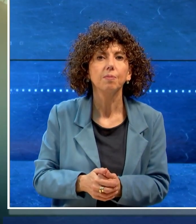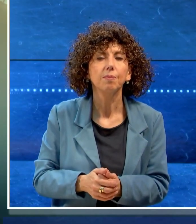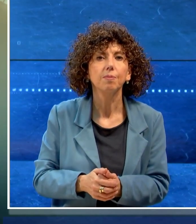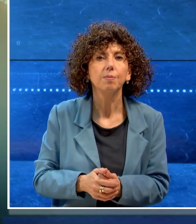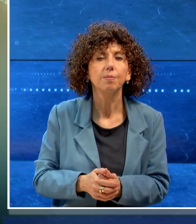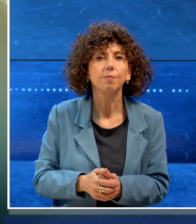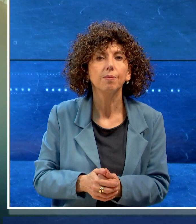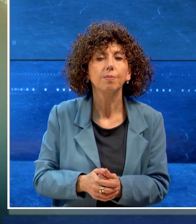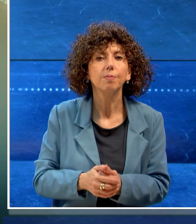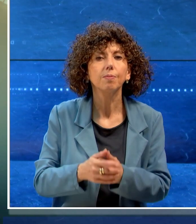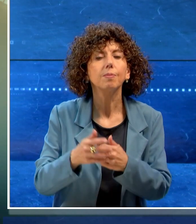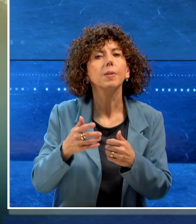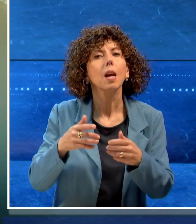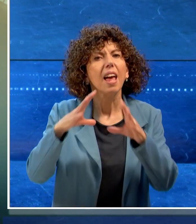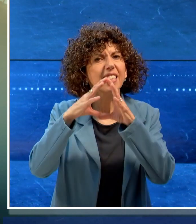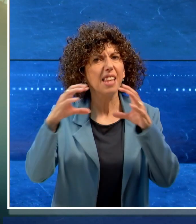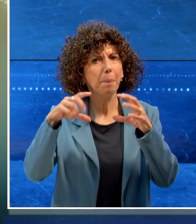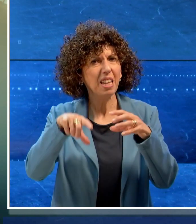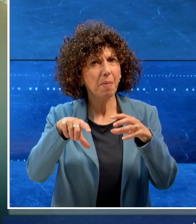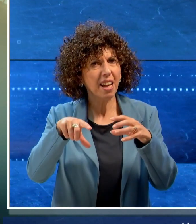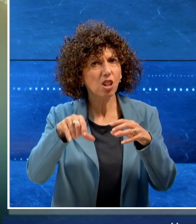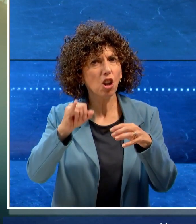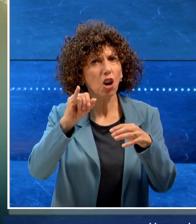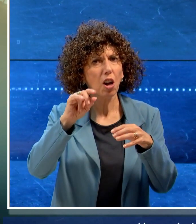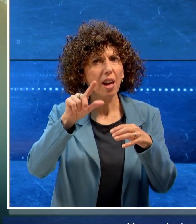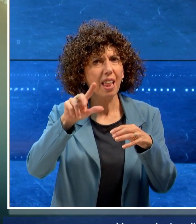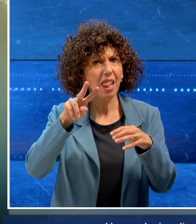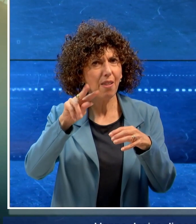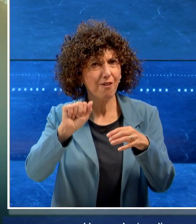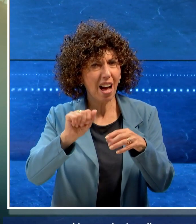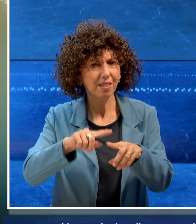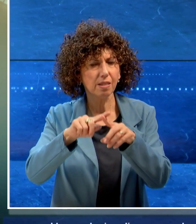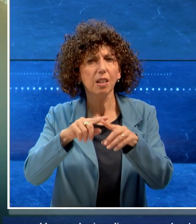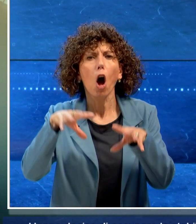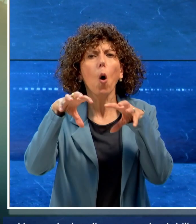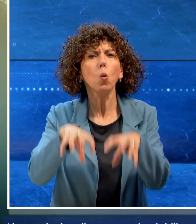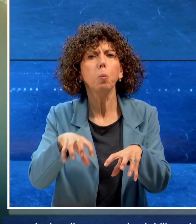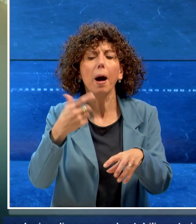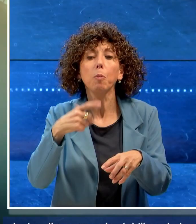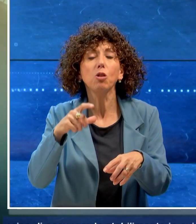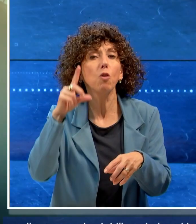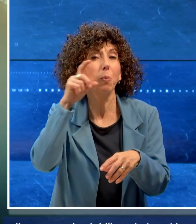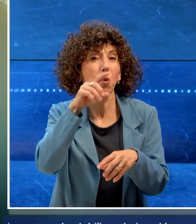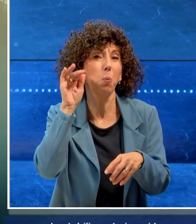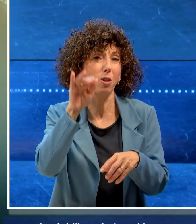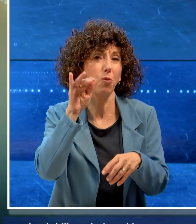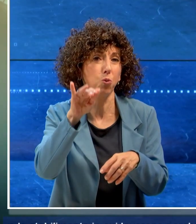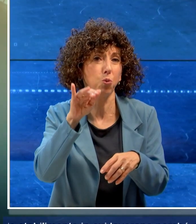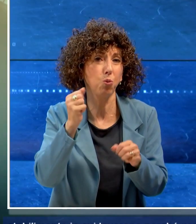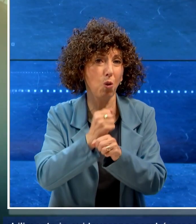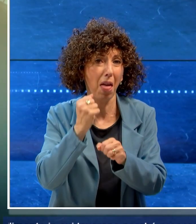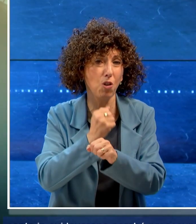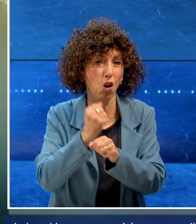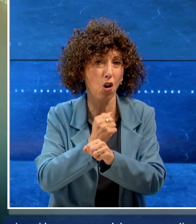Hanno deciso di occupare lo stabilimento in cui lavorano perché preoccupati per il loro futuro occupazionale.